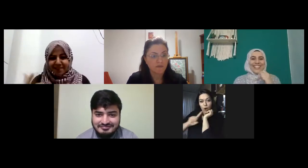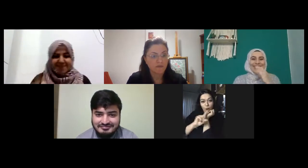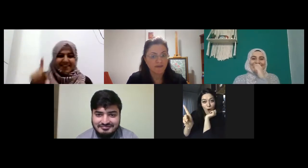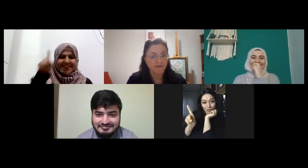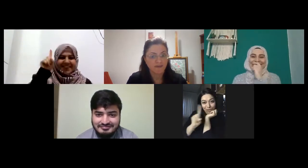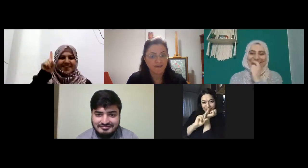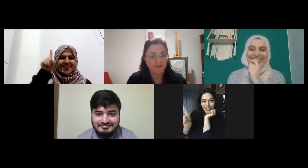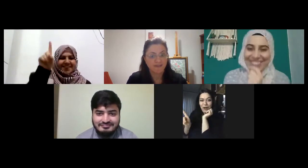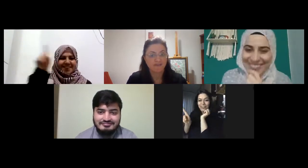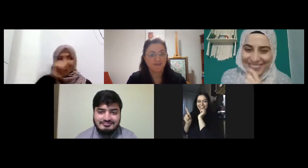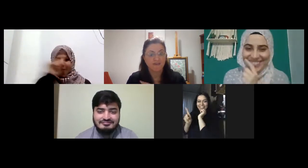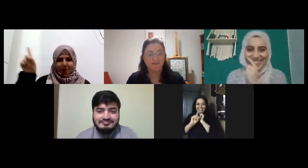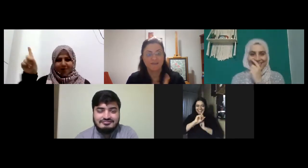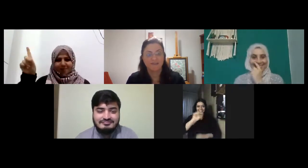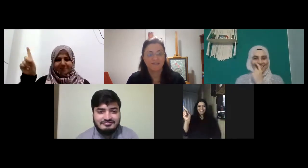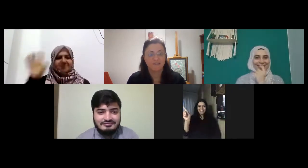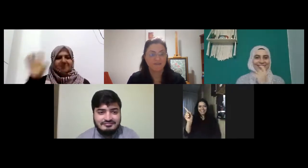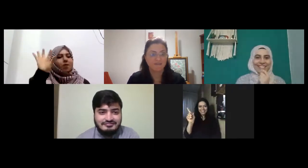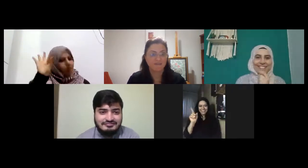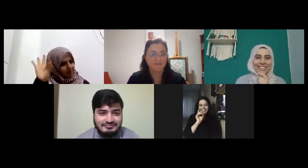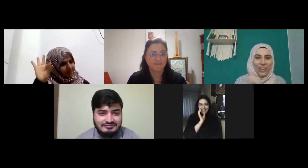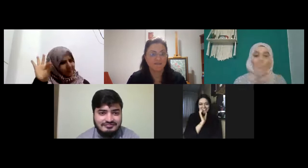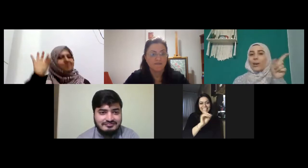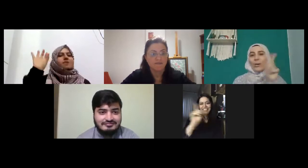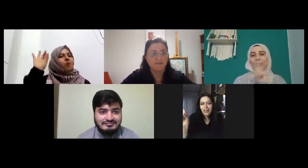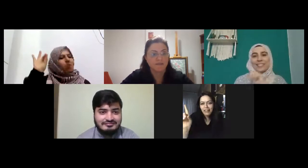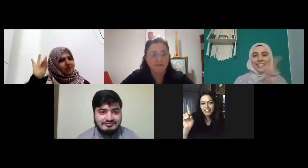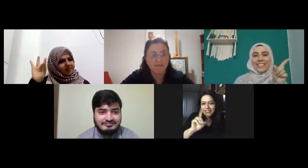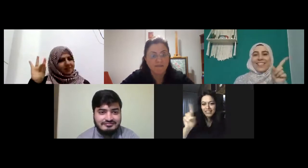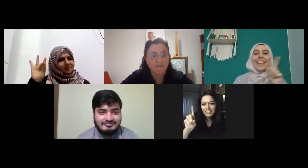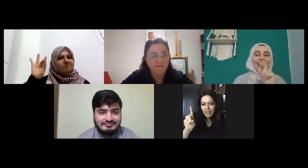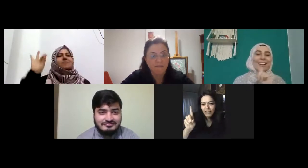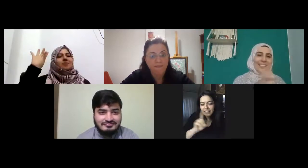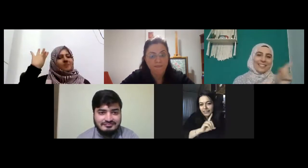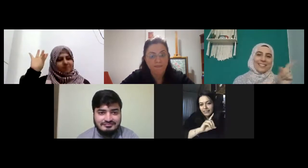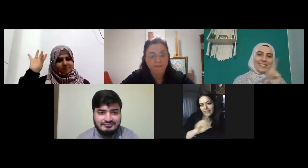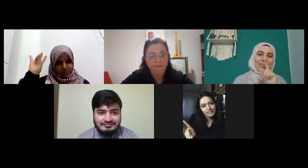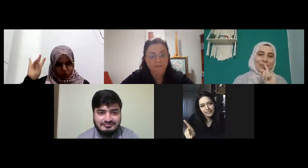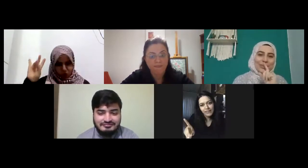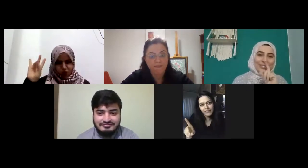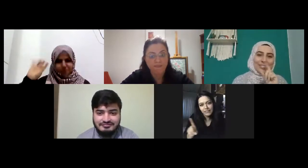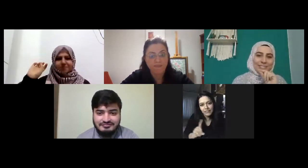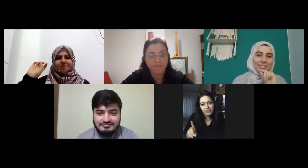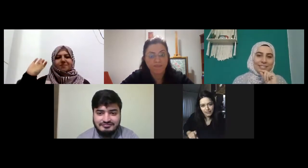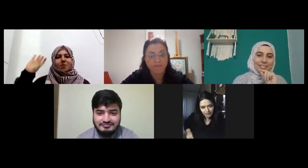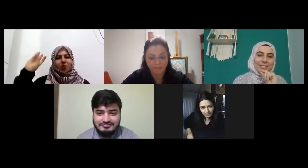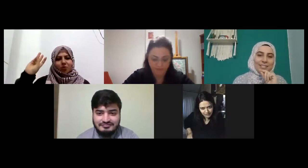on sakınla sakınla sakınla on on